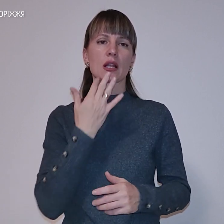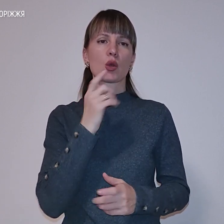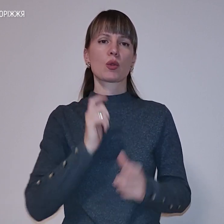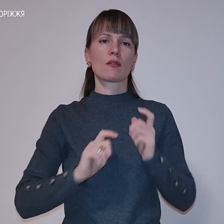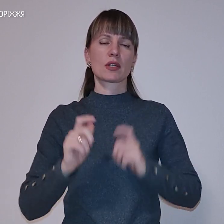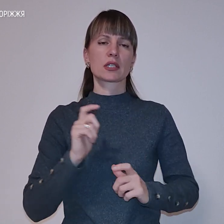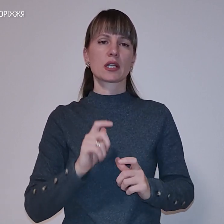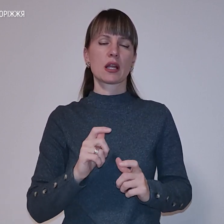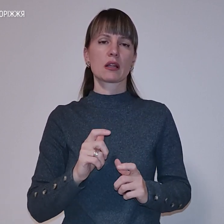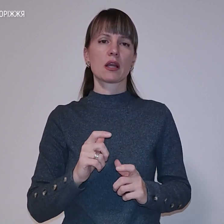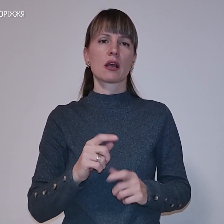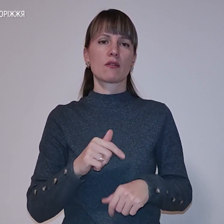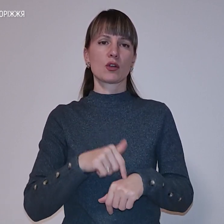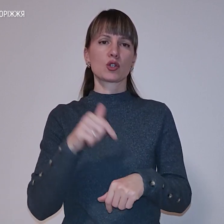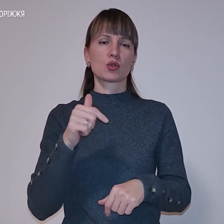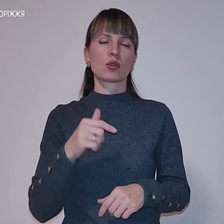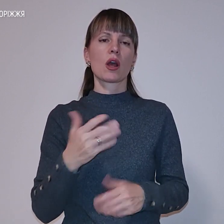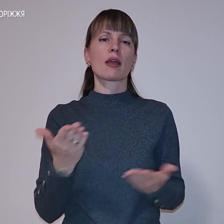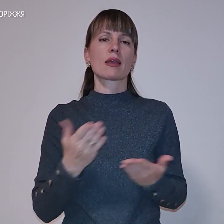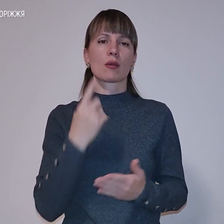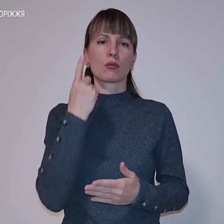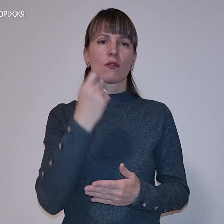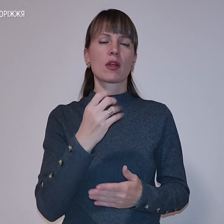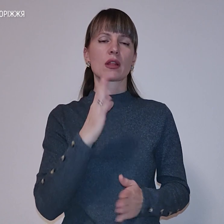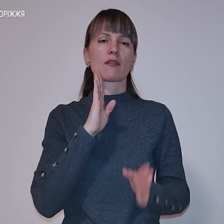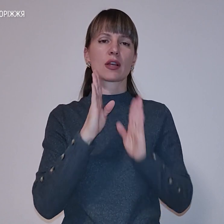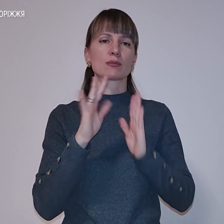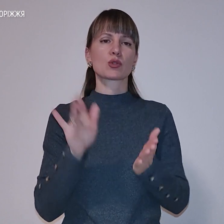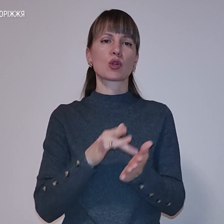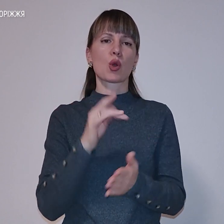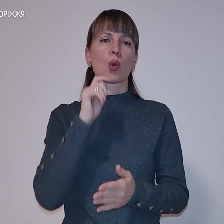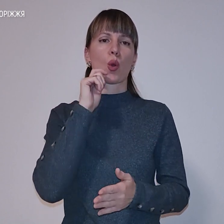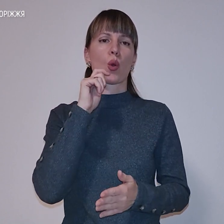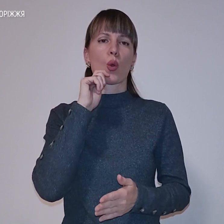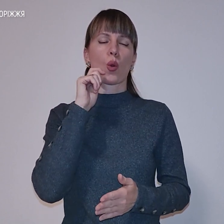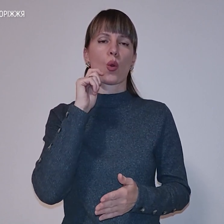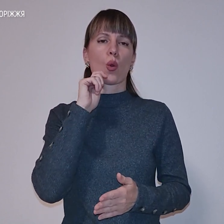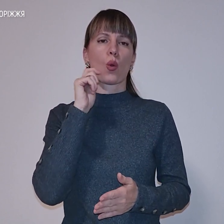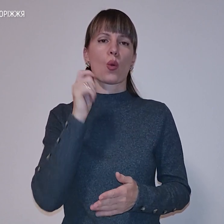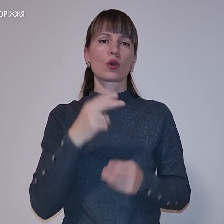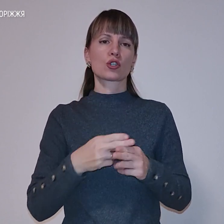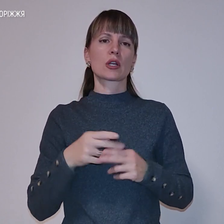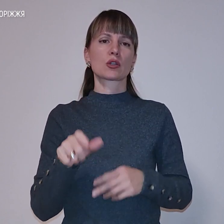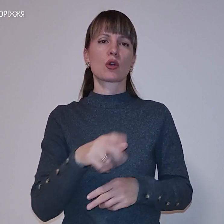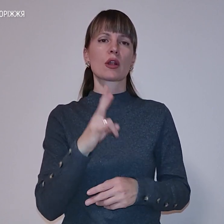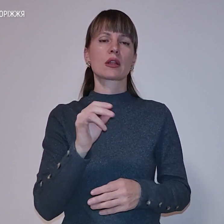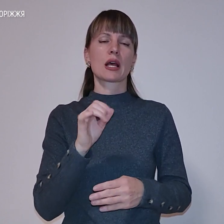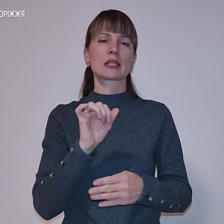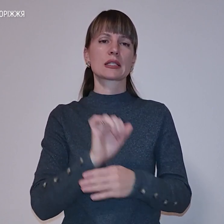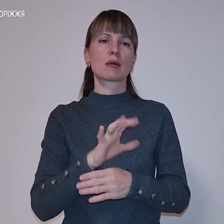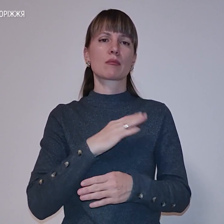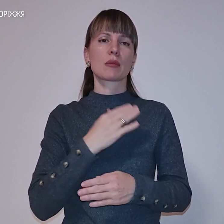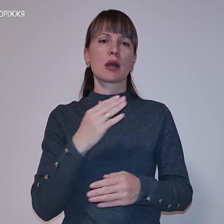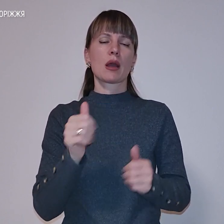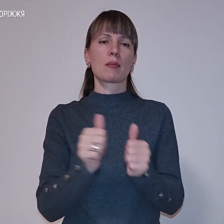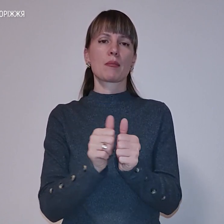Як повідомляється на фейсбук-сторінці «Укрзалізниці», на станції знаходилися приміські поїзди без